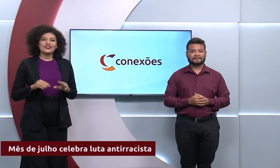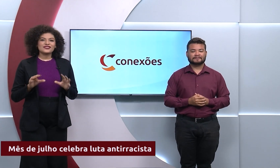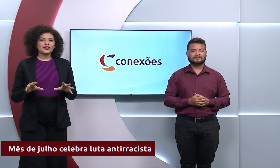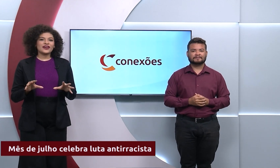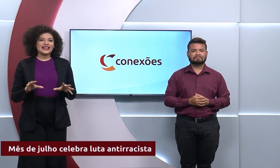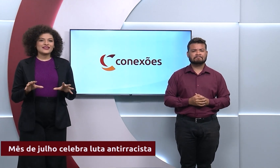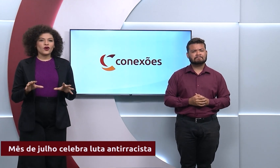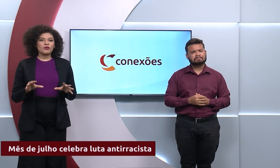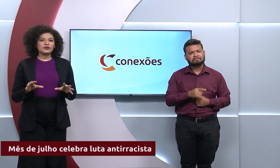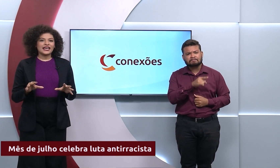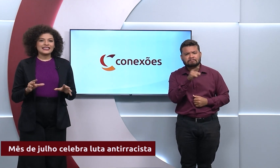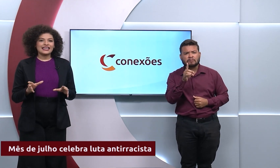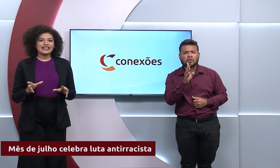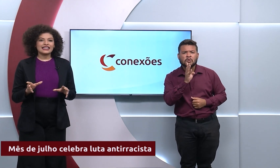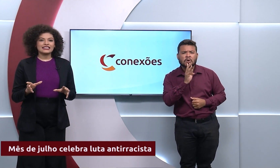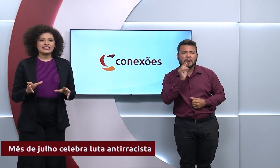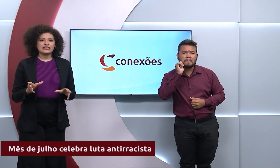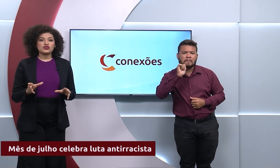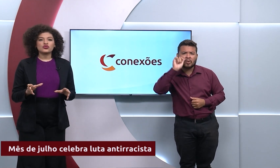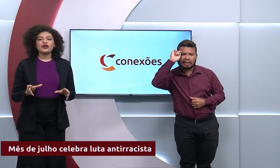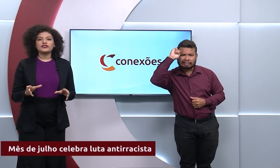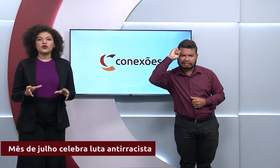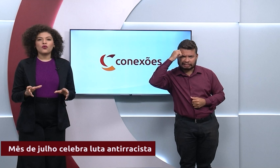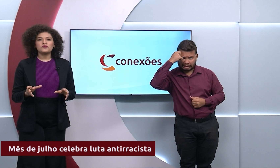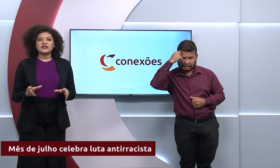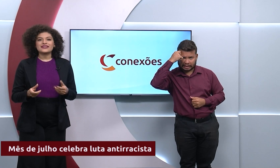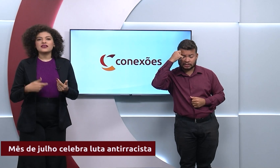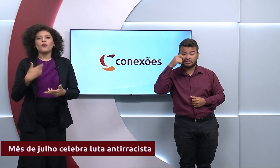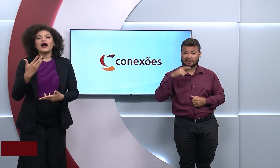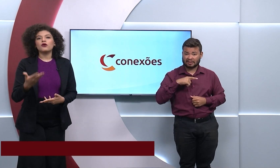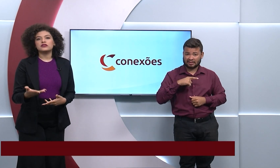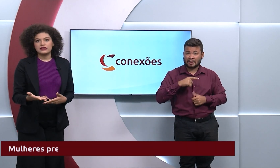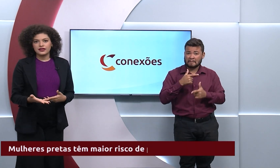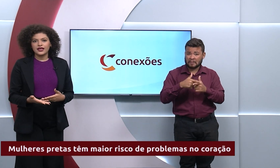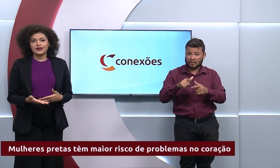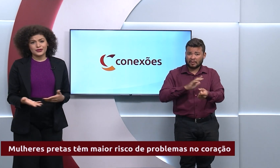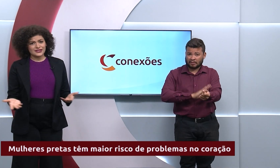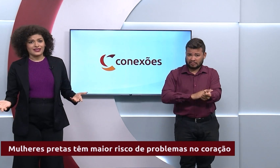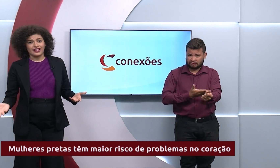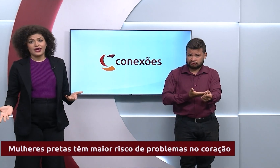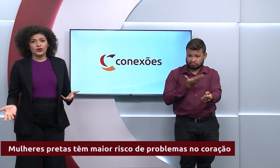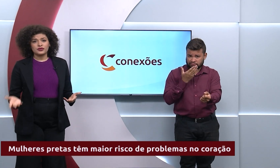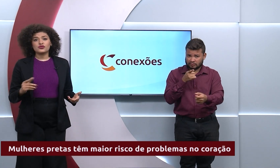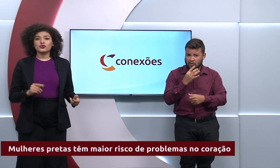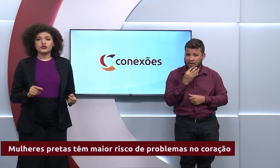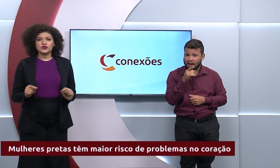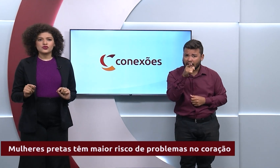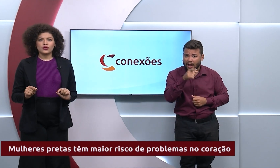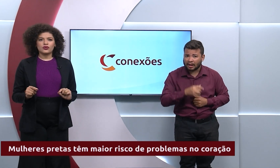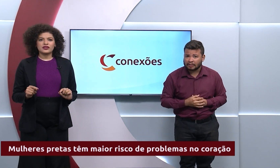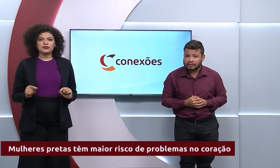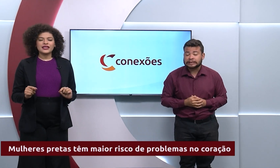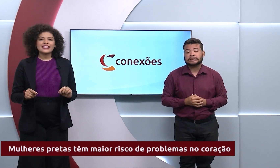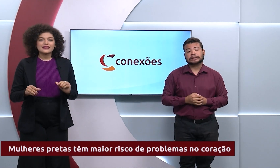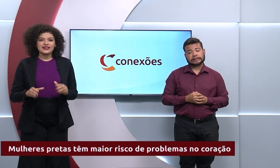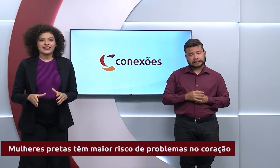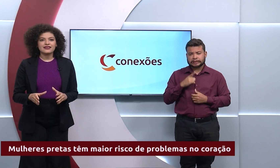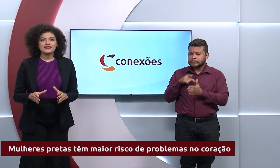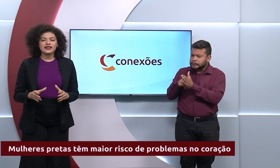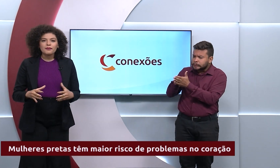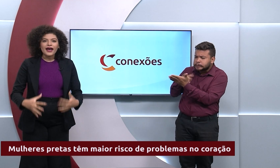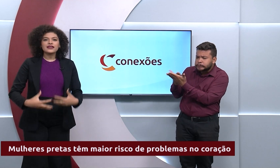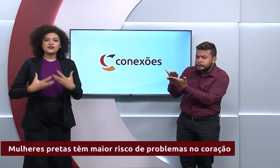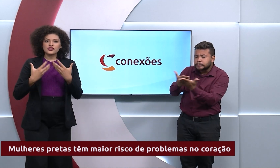Você conhece alguma mulher negra que sofre com pressão alta? Pois é, um estudo mostrou que mulheres